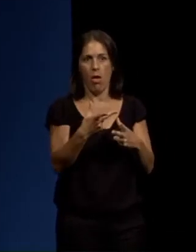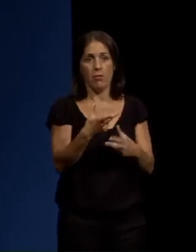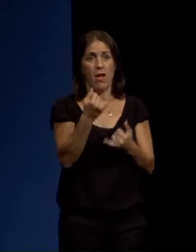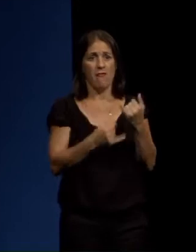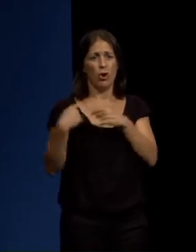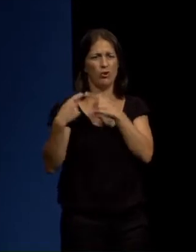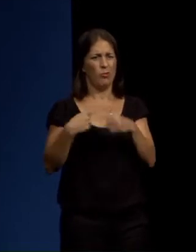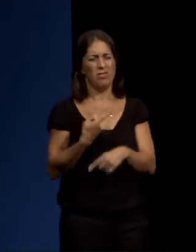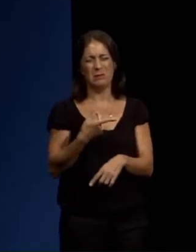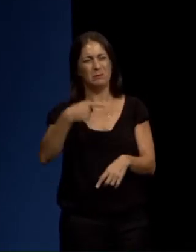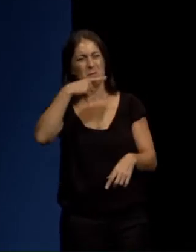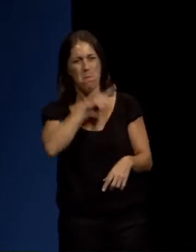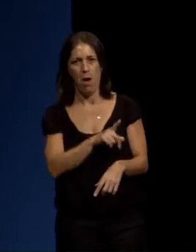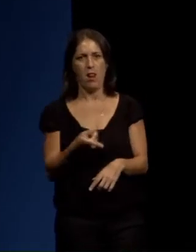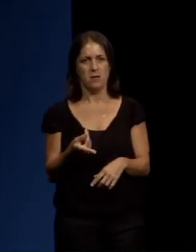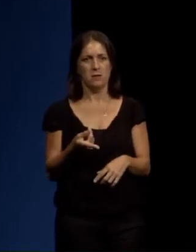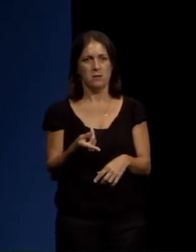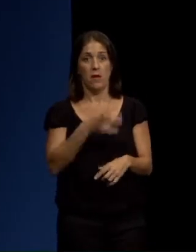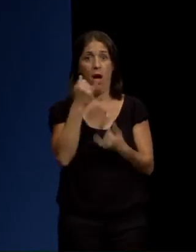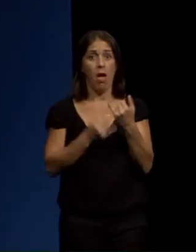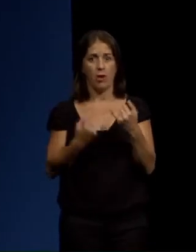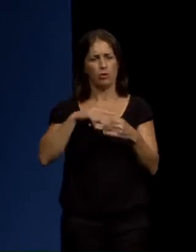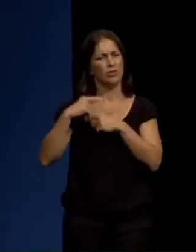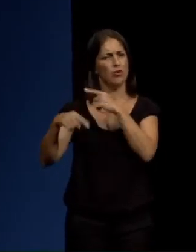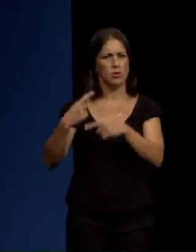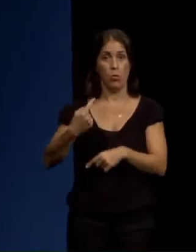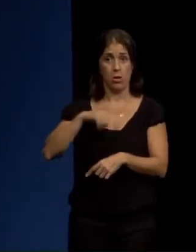consecuencias, as nefastas consecuencias que teñen para todas nós.